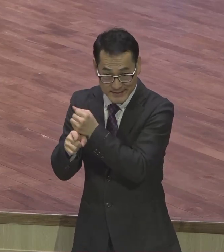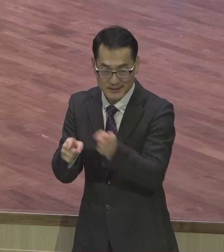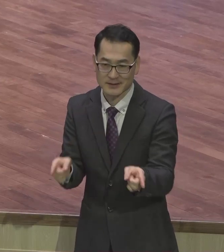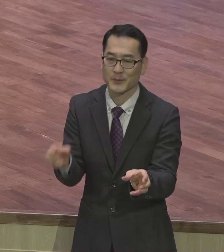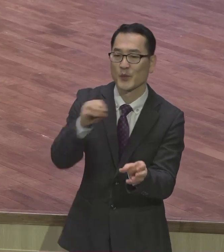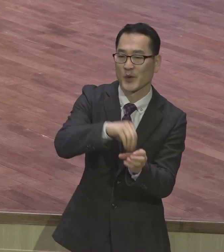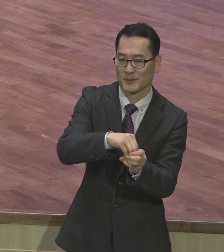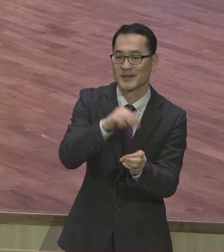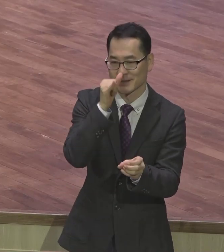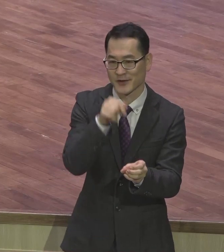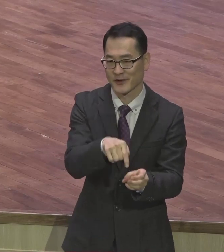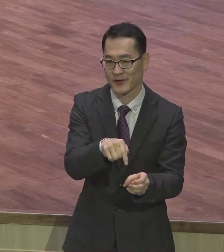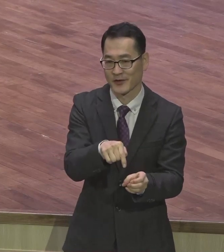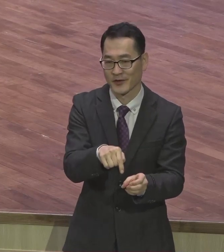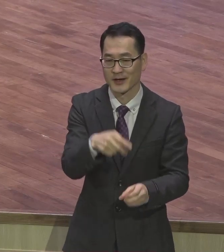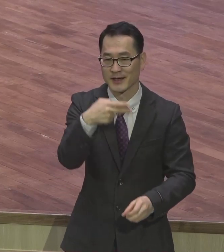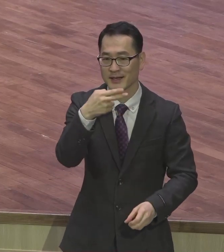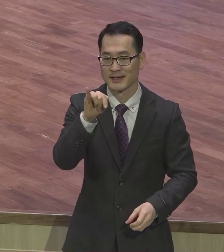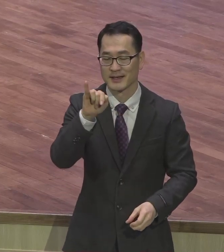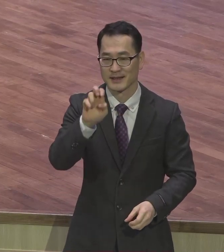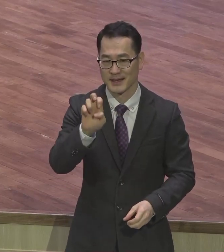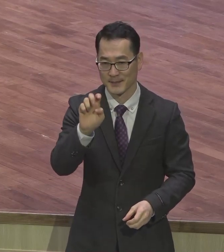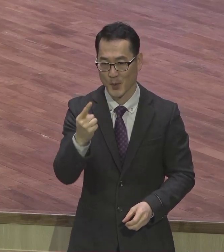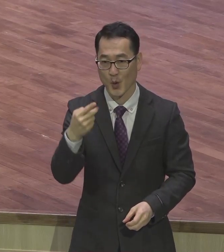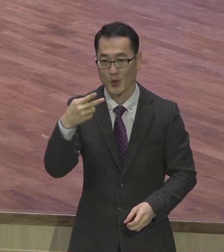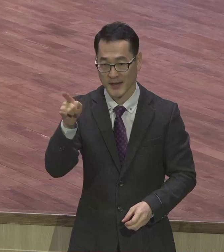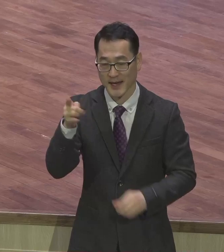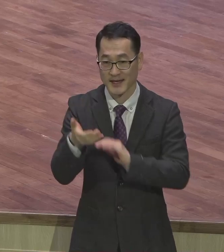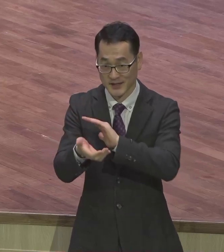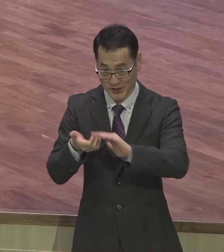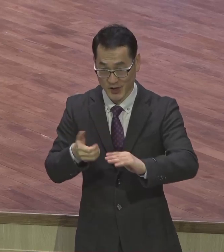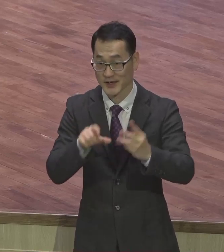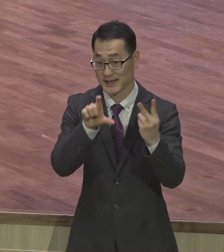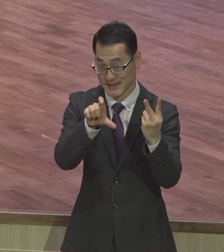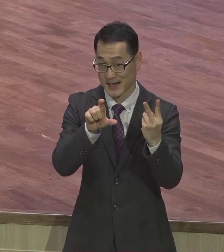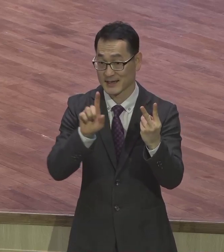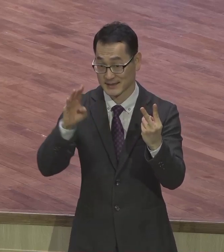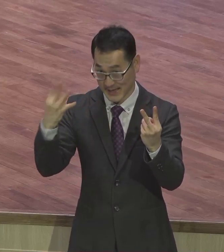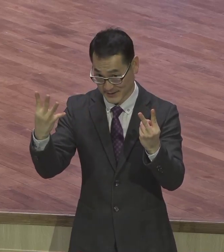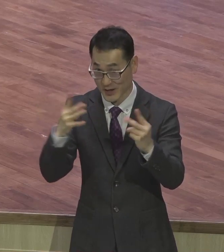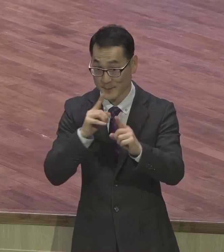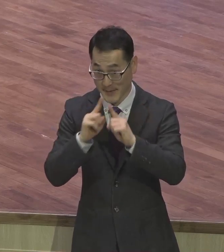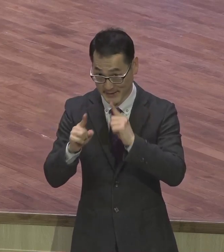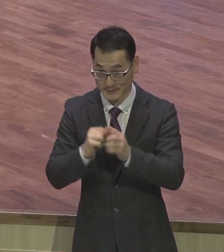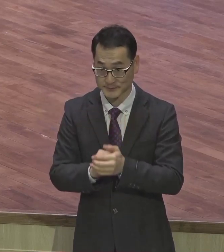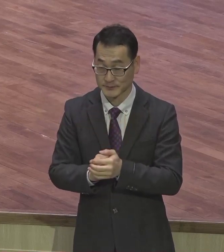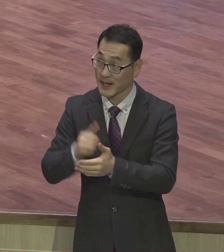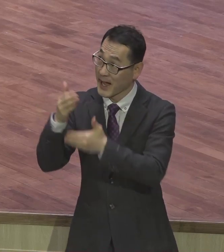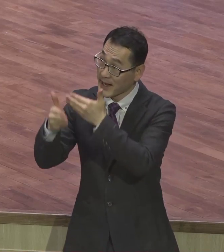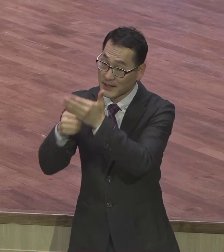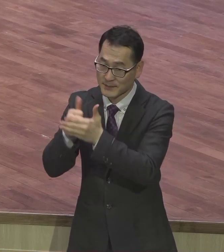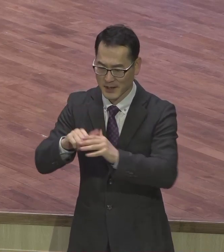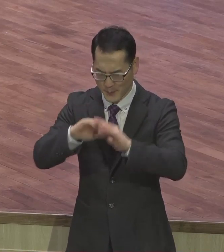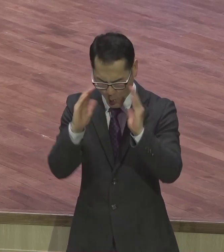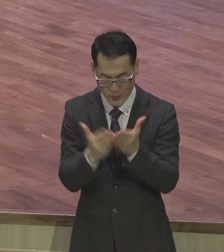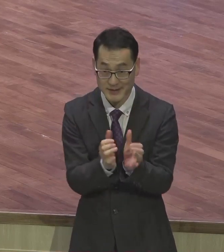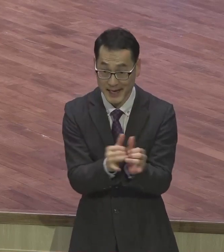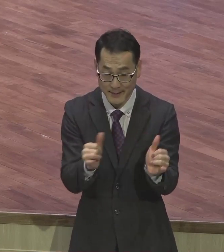디모전서 2장 4절에 보면 하나님은 모든 사람이 구원을 받으며 진리에